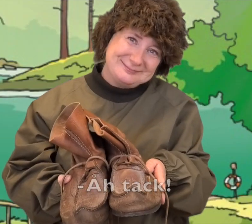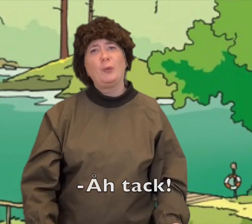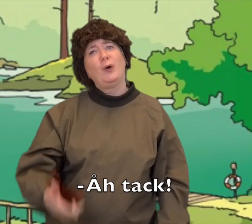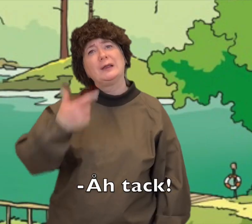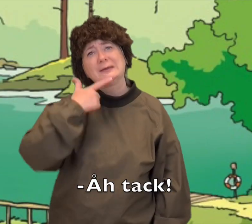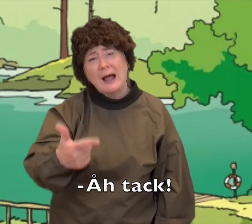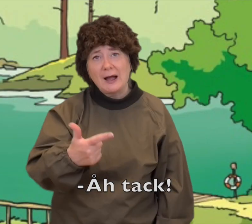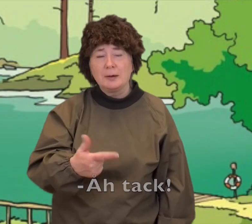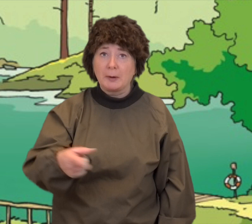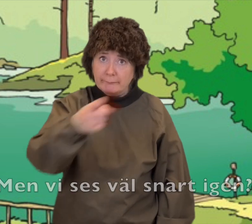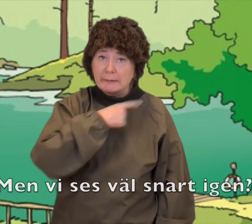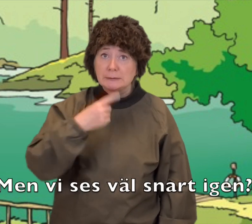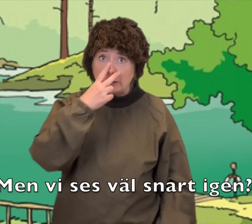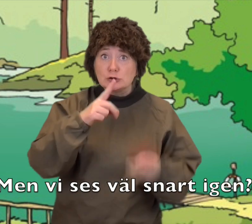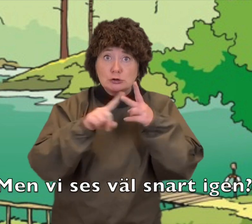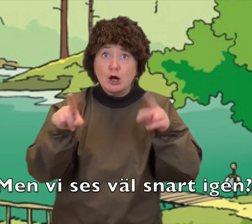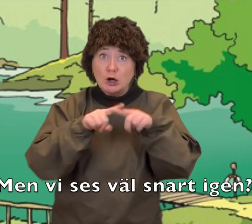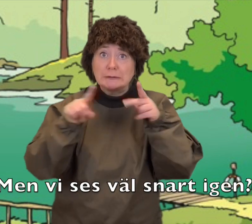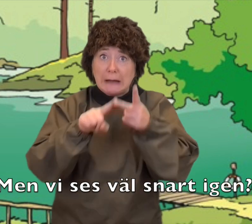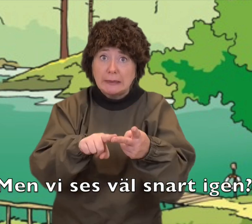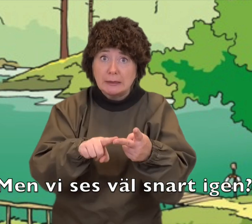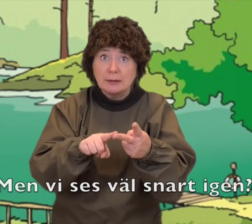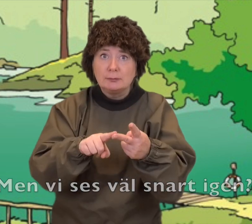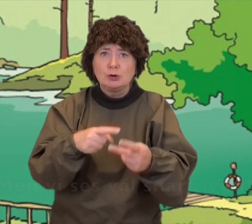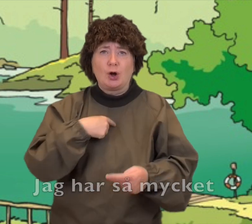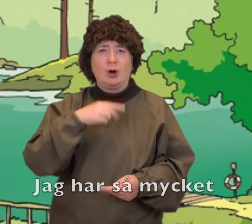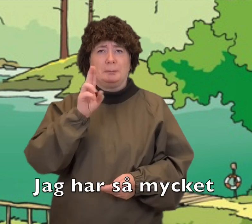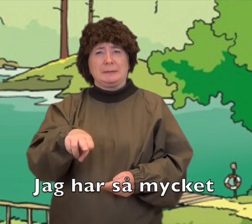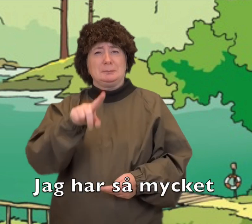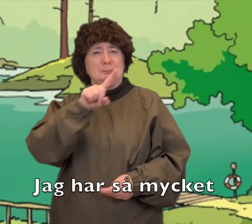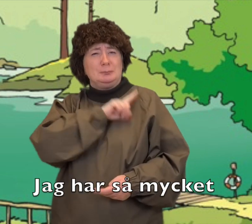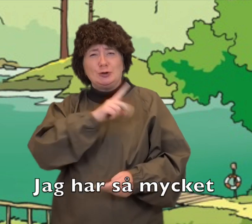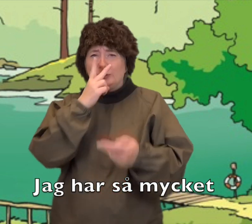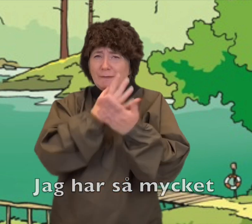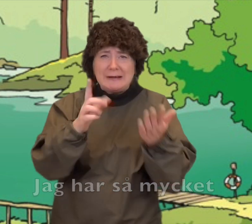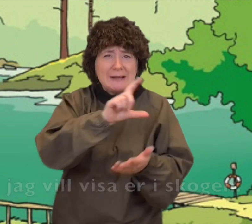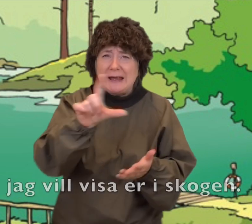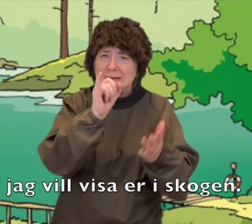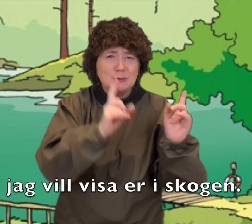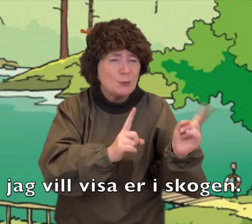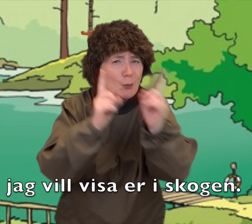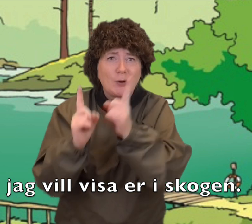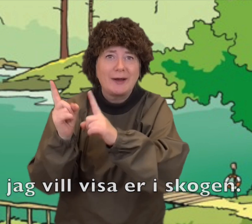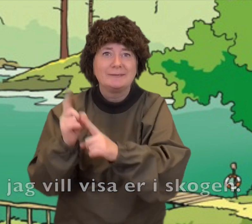Åh, tack! Men vi ses väl snart igen? Jag har så mycket jag vill visa er i skogen.